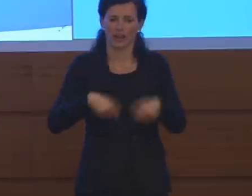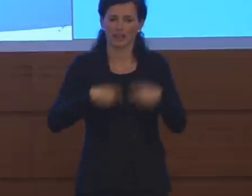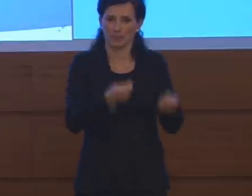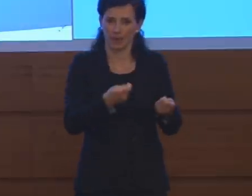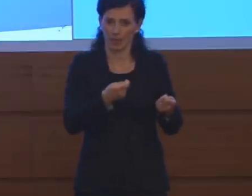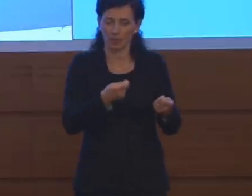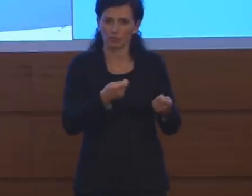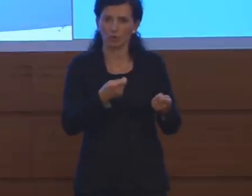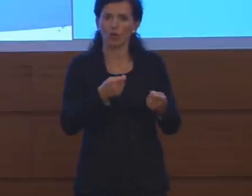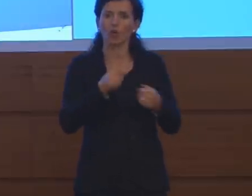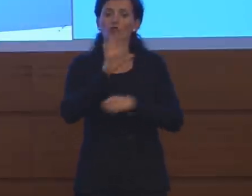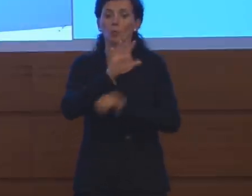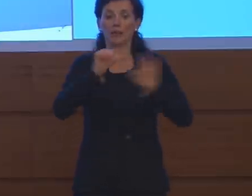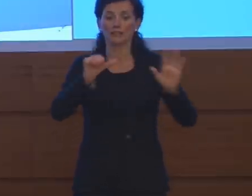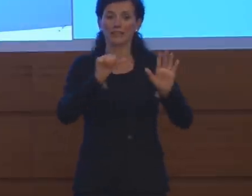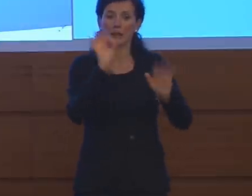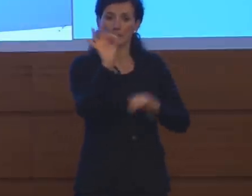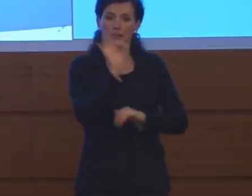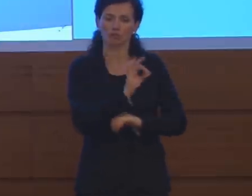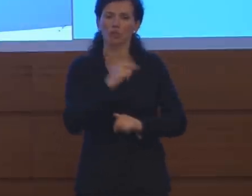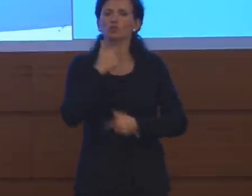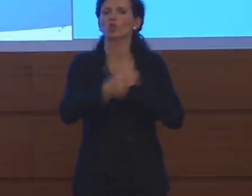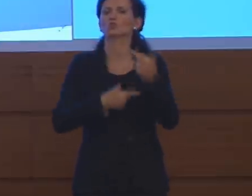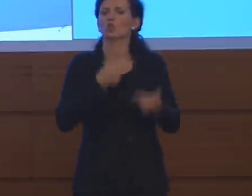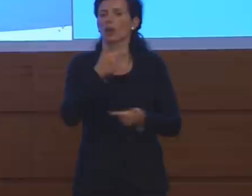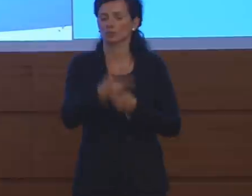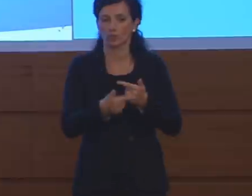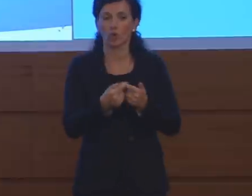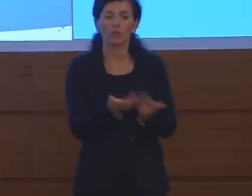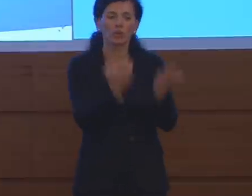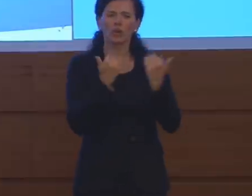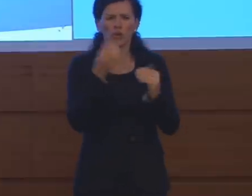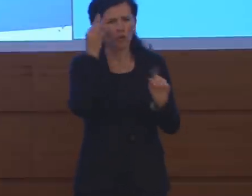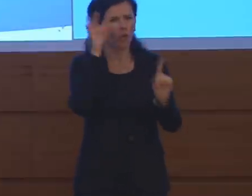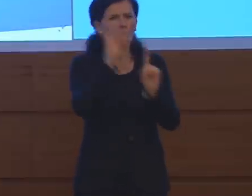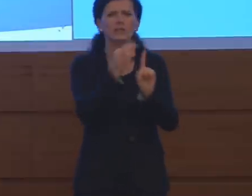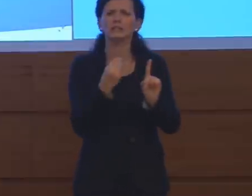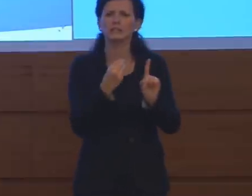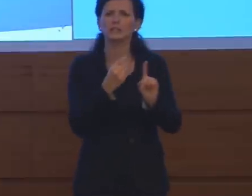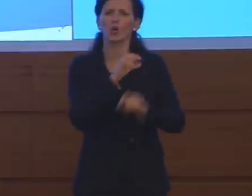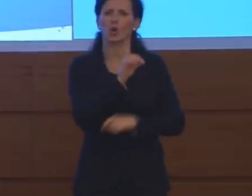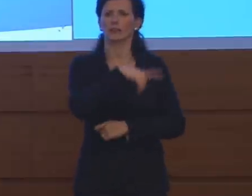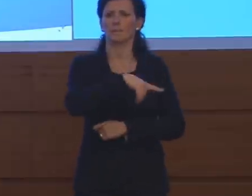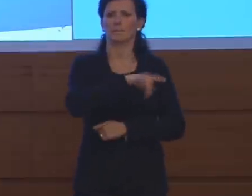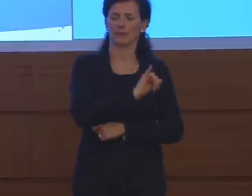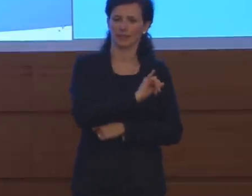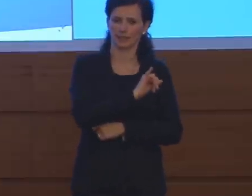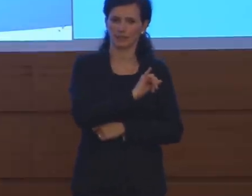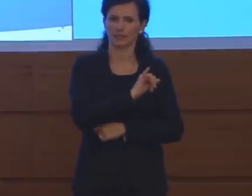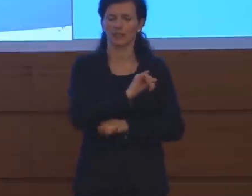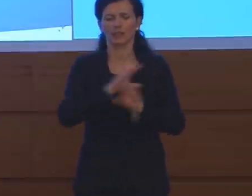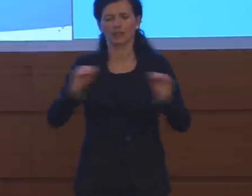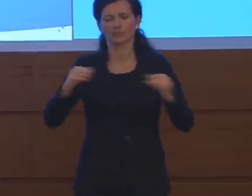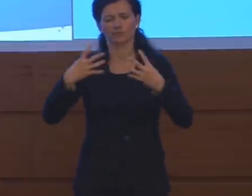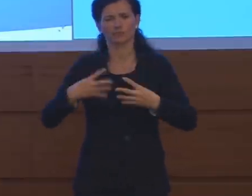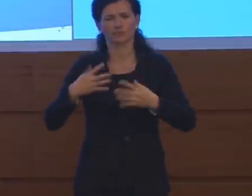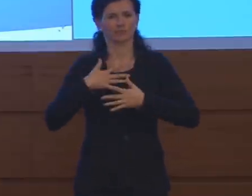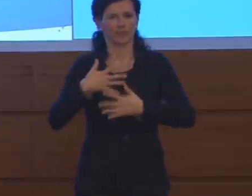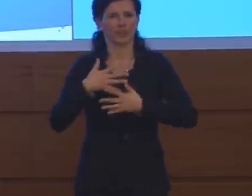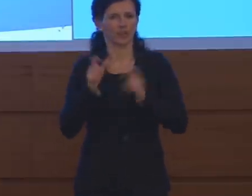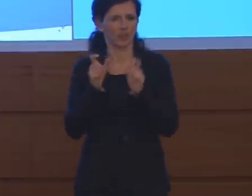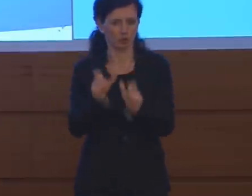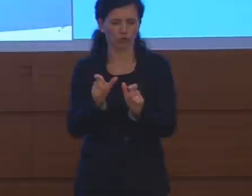il 56% delle donazioni per l'acquisto di dispositivi di protezione individuale di ventilatori.